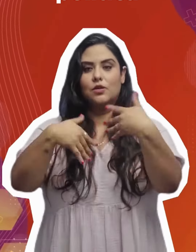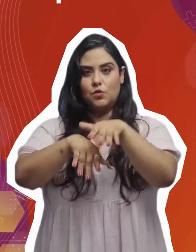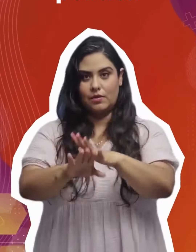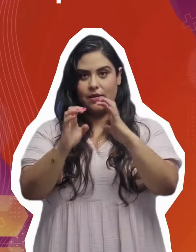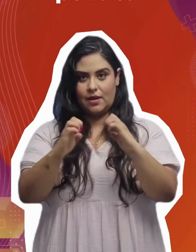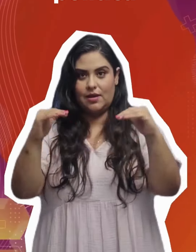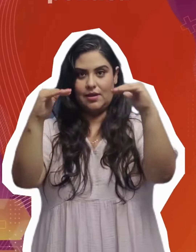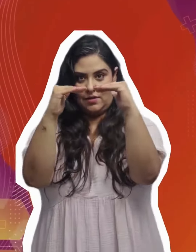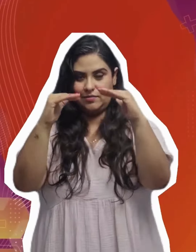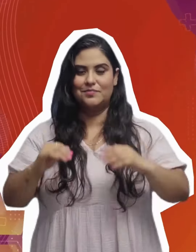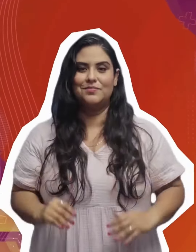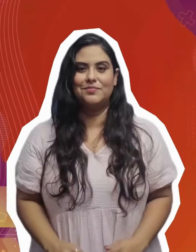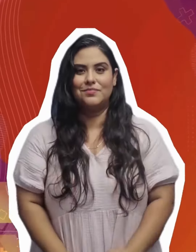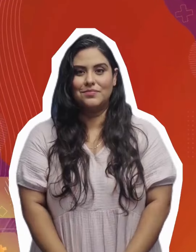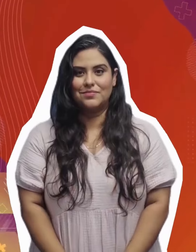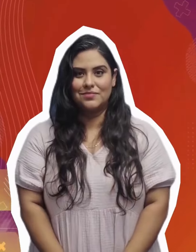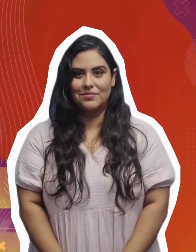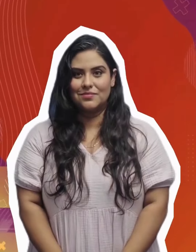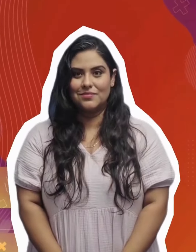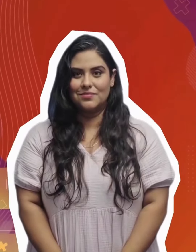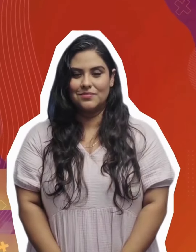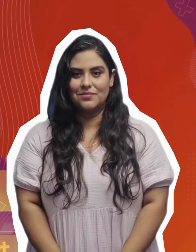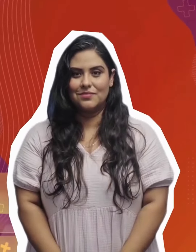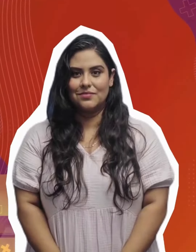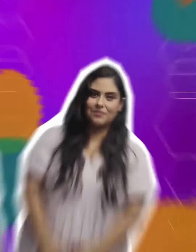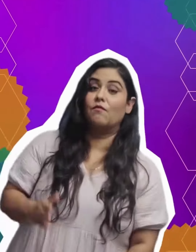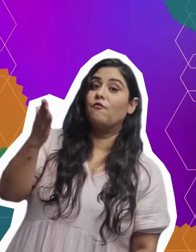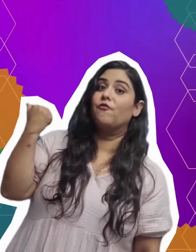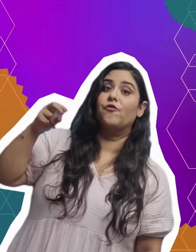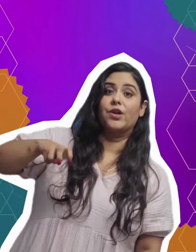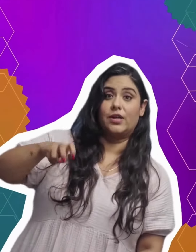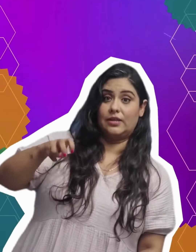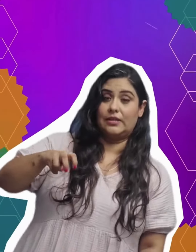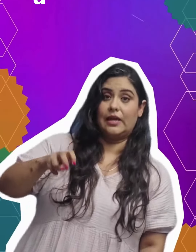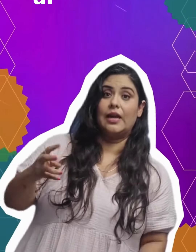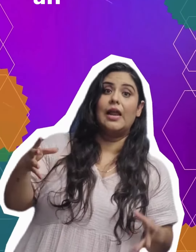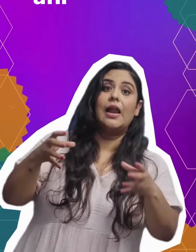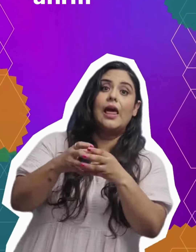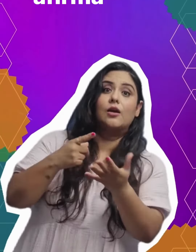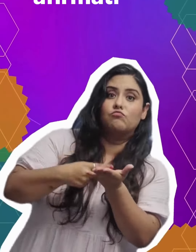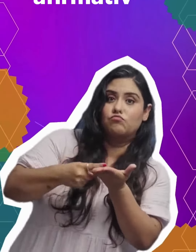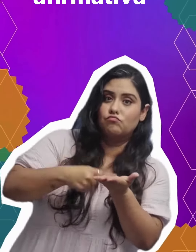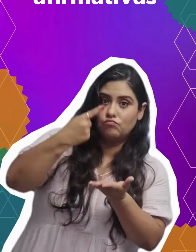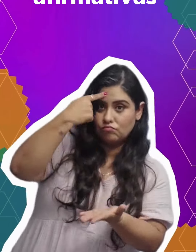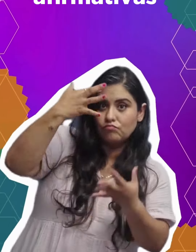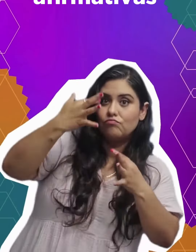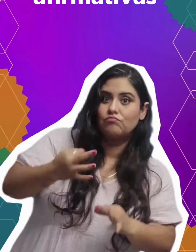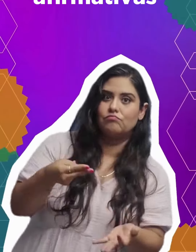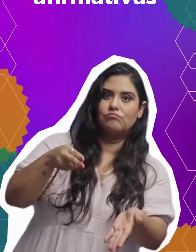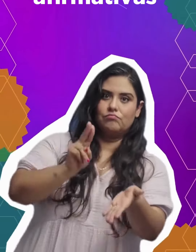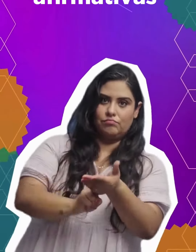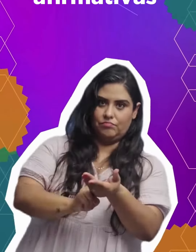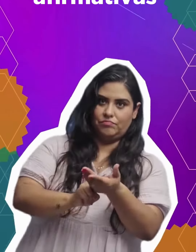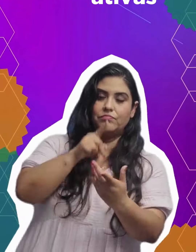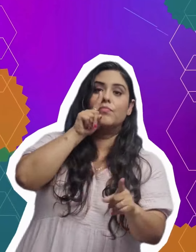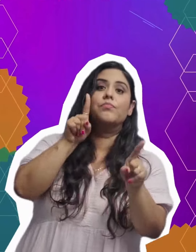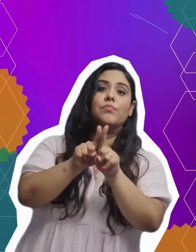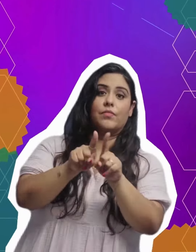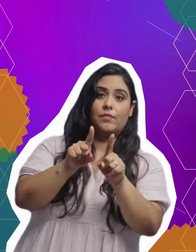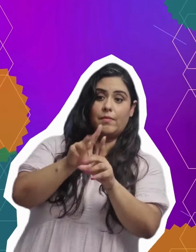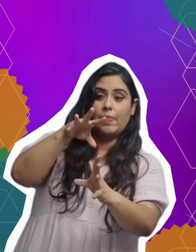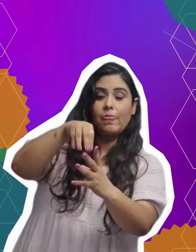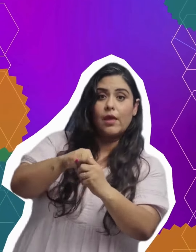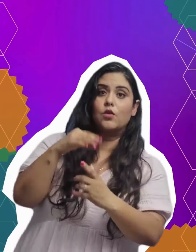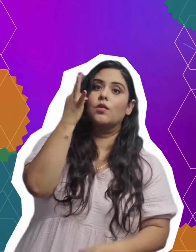participación política más inclusiva e igualitaria. Fue necesaria la combinación de medidas afirmativas